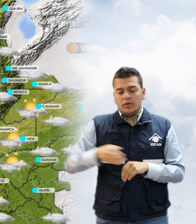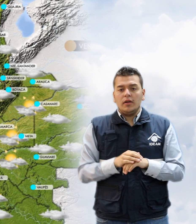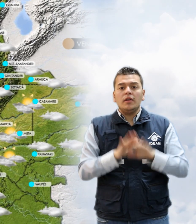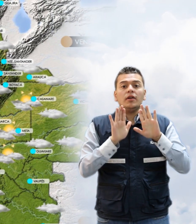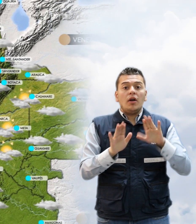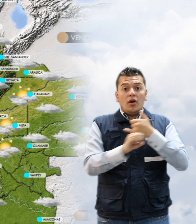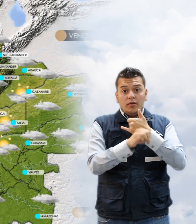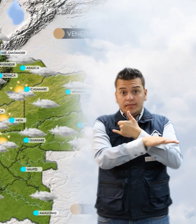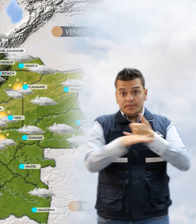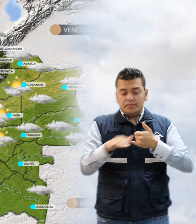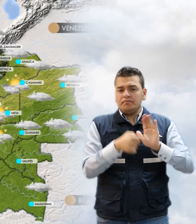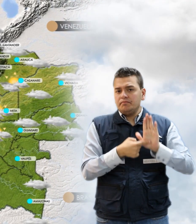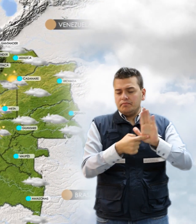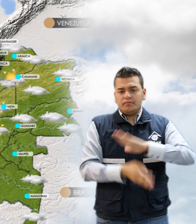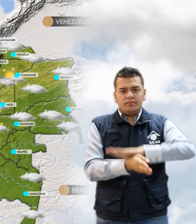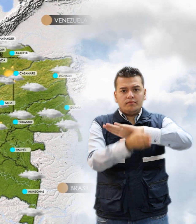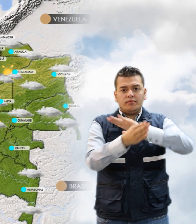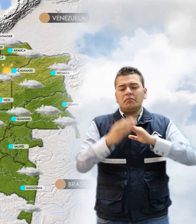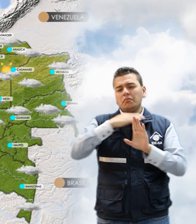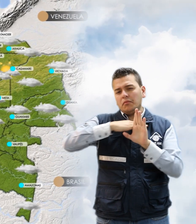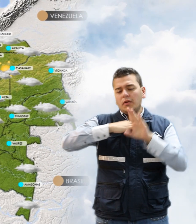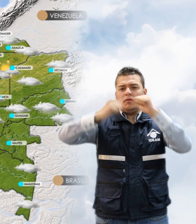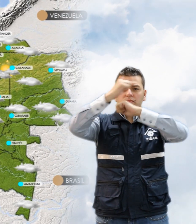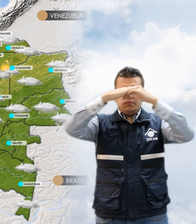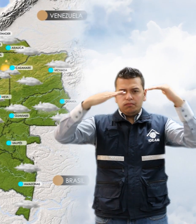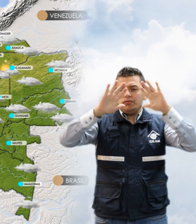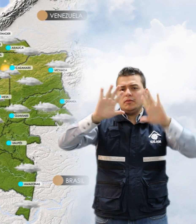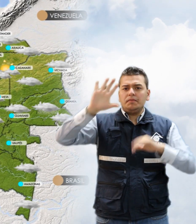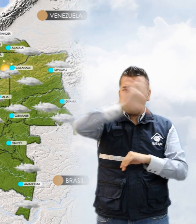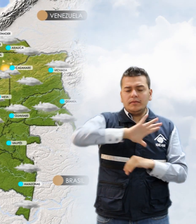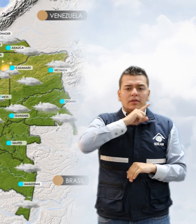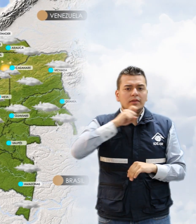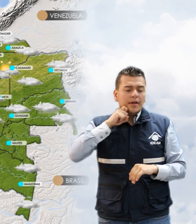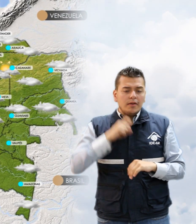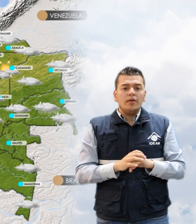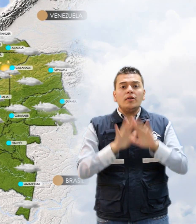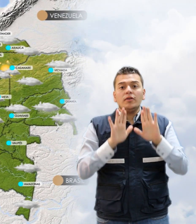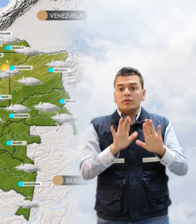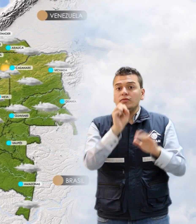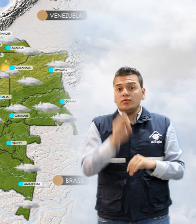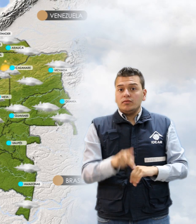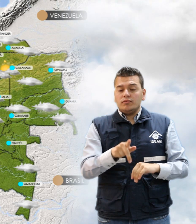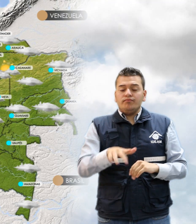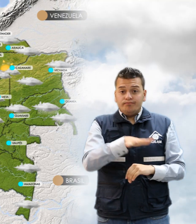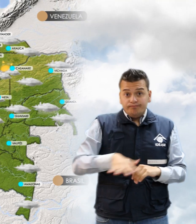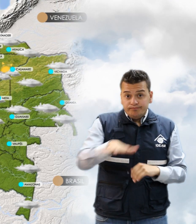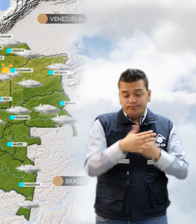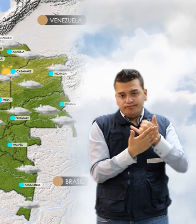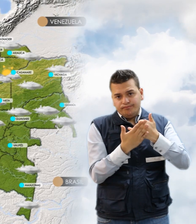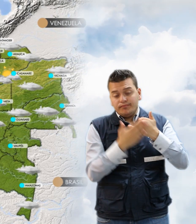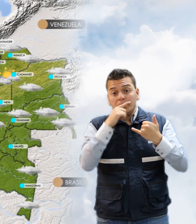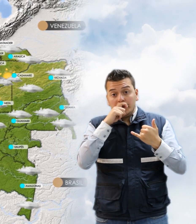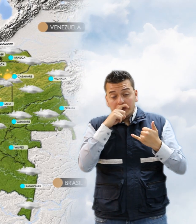orinoquia prevalecerán las condiciones de cielo parcialmente cubierto y predominará el tiempo seco. Hacia el sur del territorio nacional en la región amazónica las